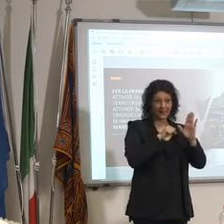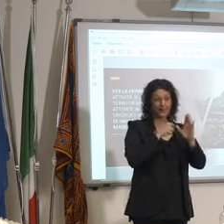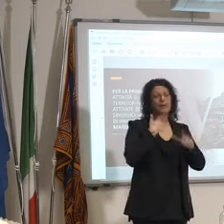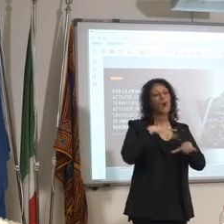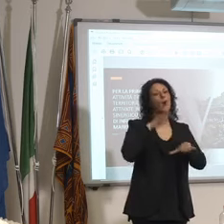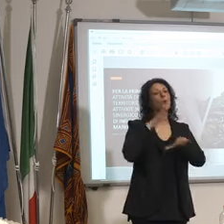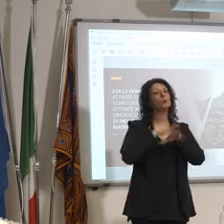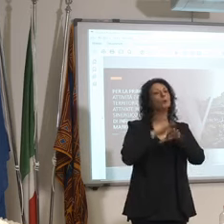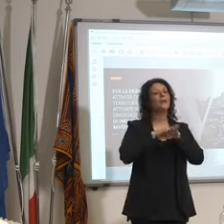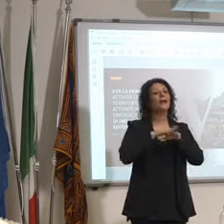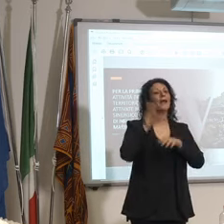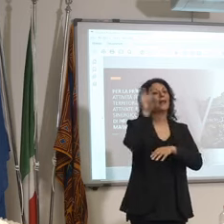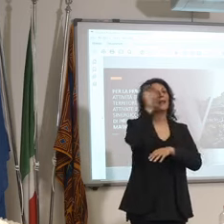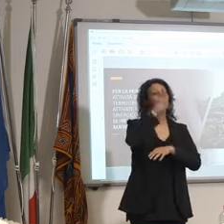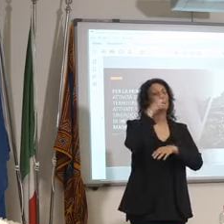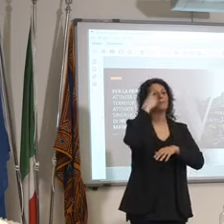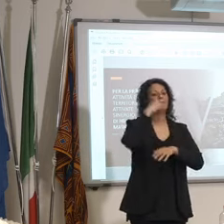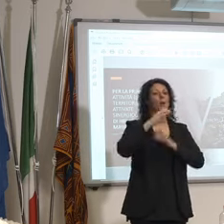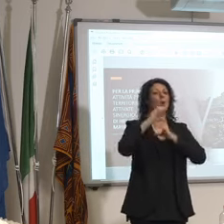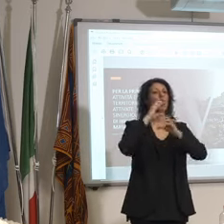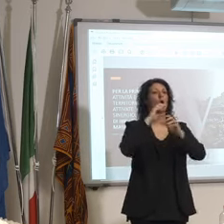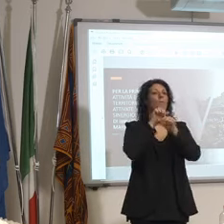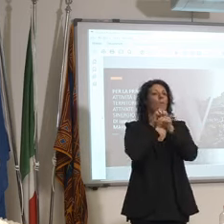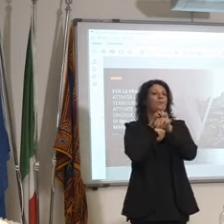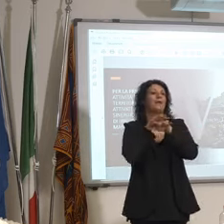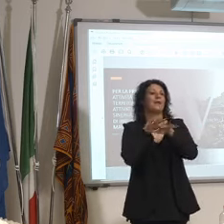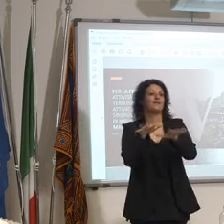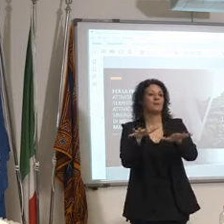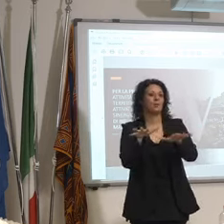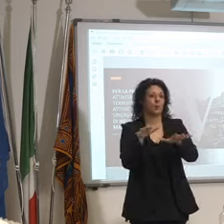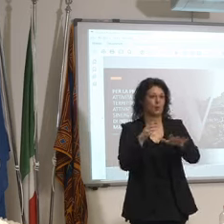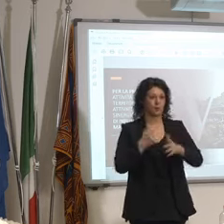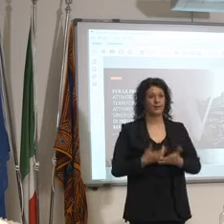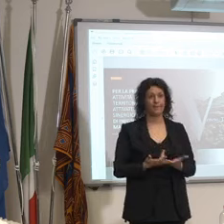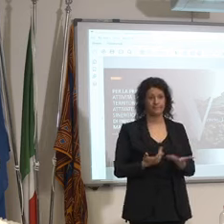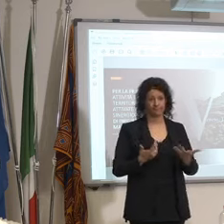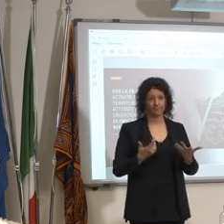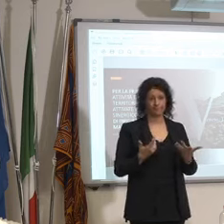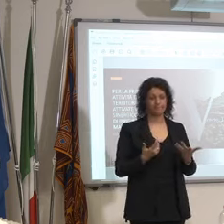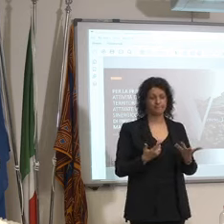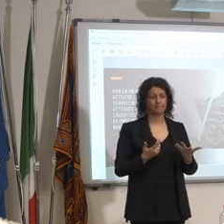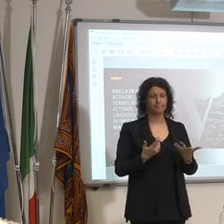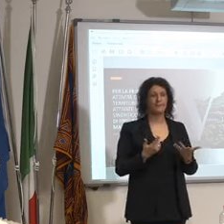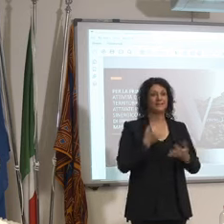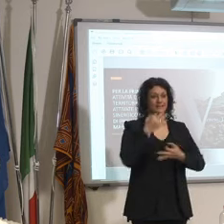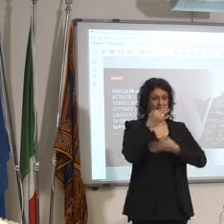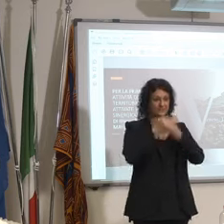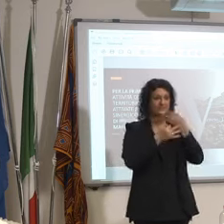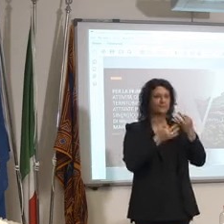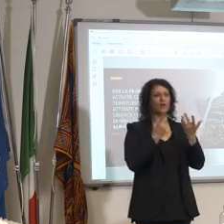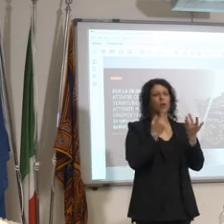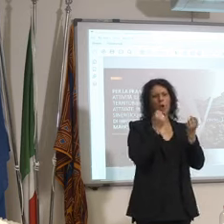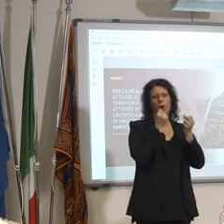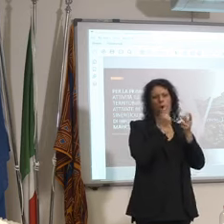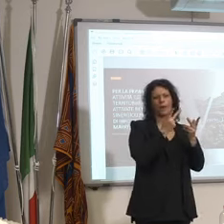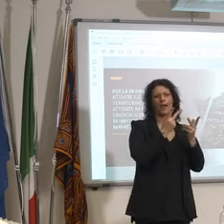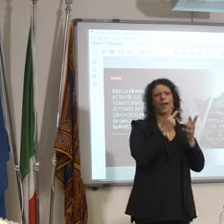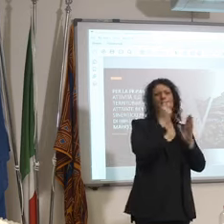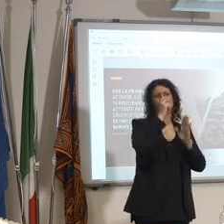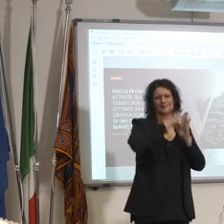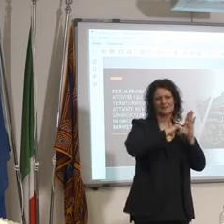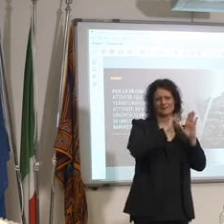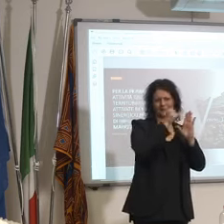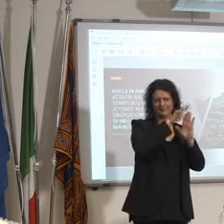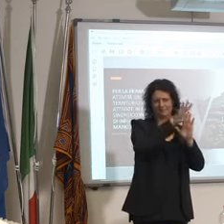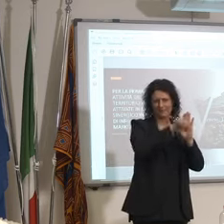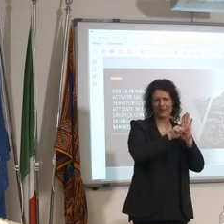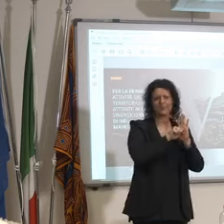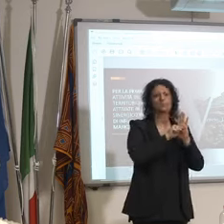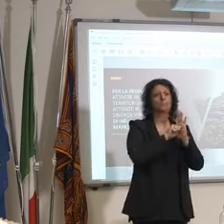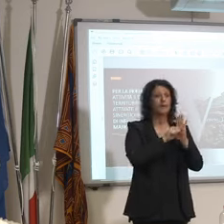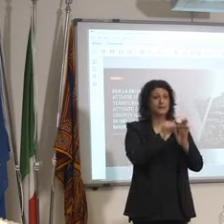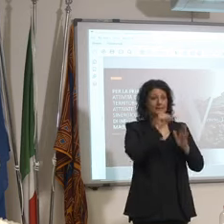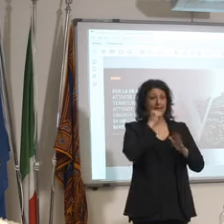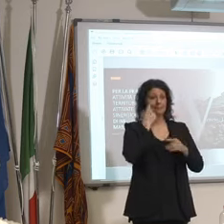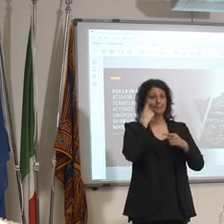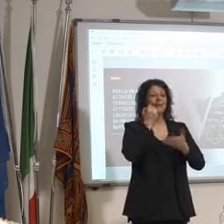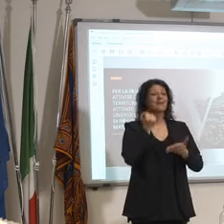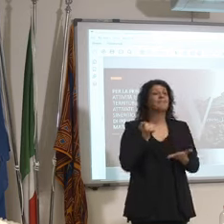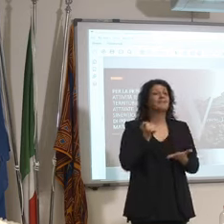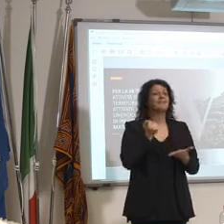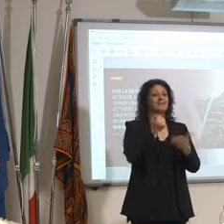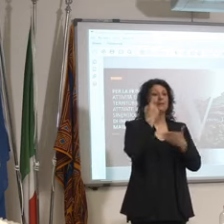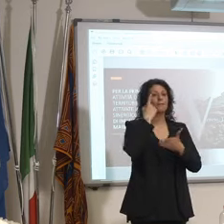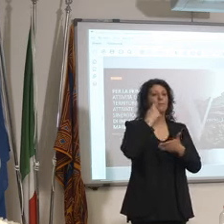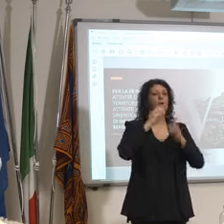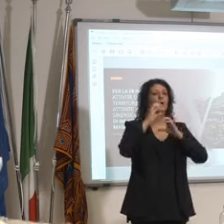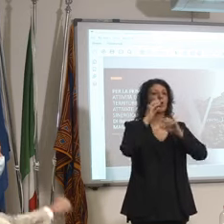-3-4% lo condividiamo col territorio non è un problema però poi lo reinvestiamo in promozione che posso dirvi è quello che dovrebbero fare